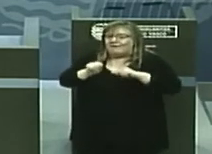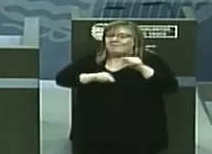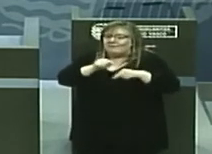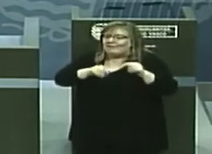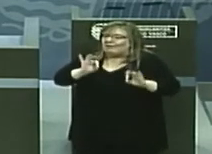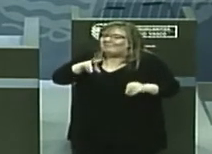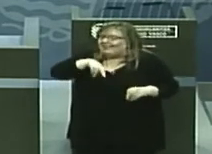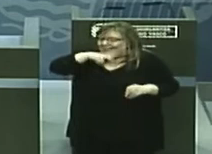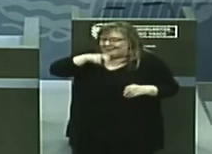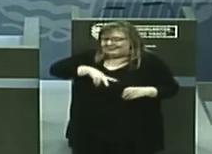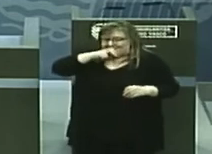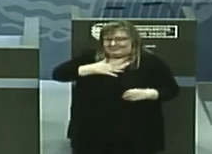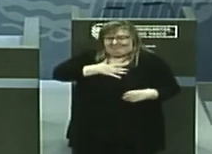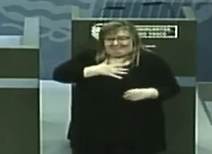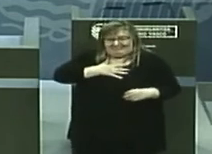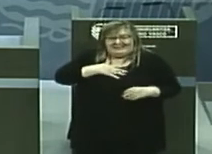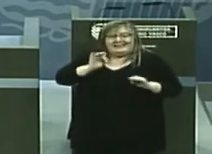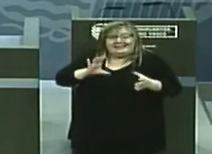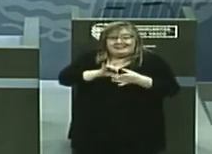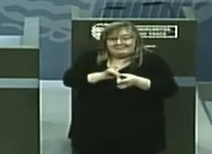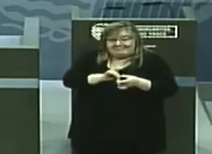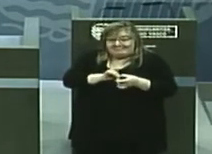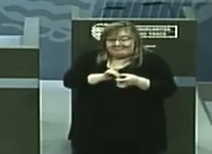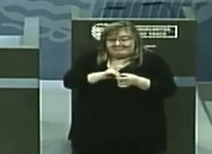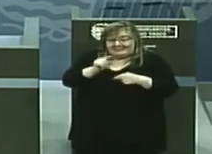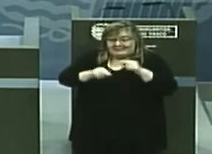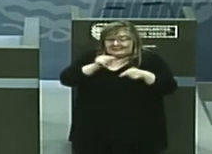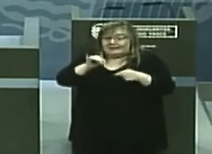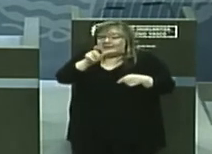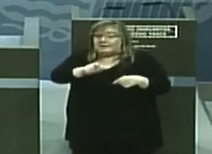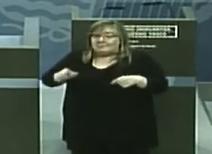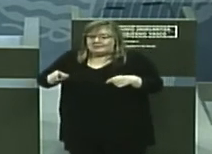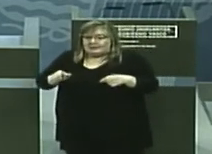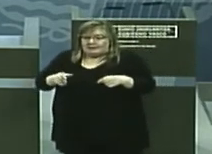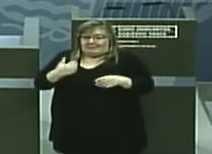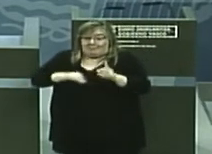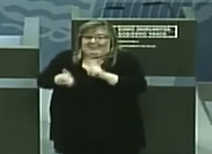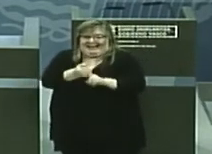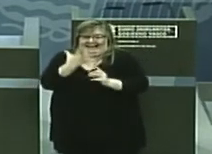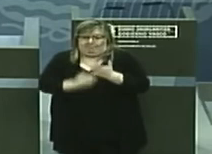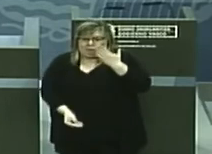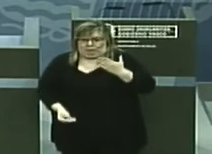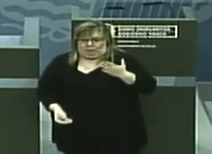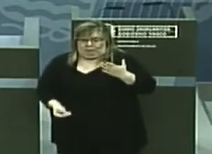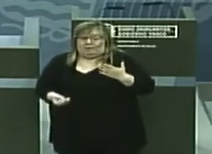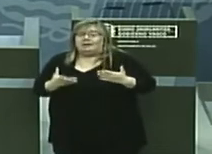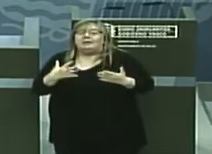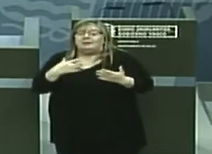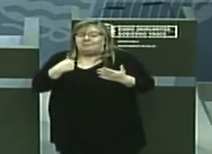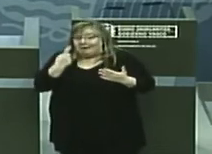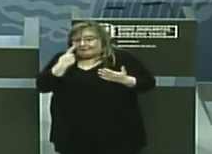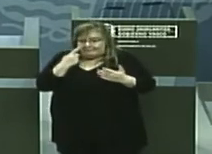respiratorias con síntomas de infección respiratoria a las personas precozmente y ver si tienen